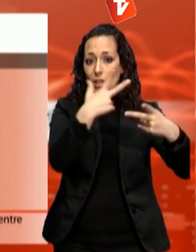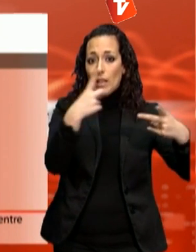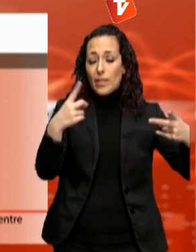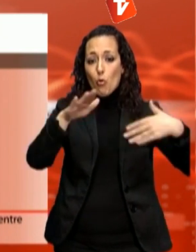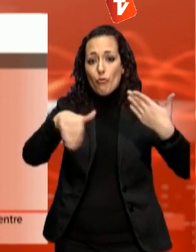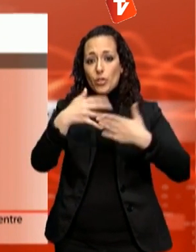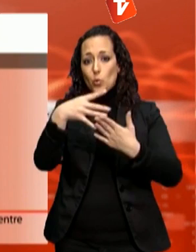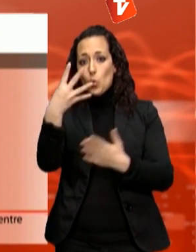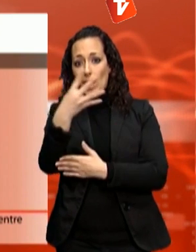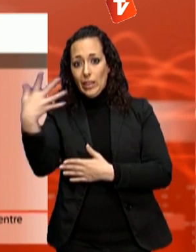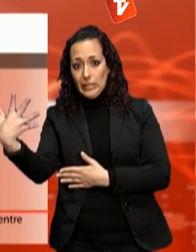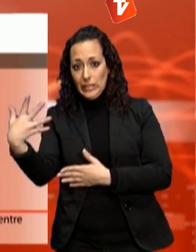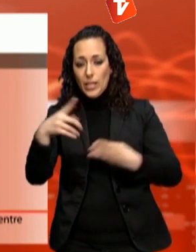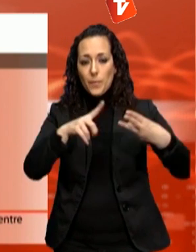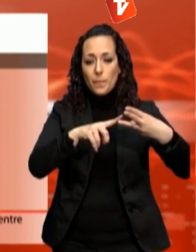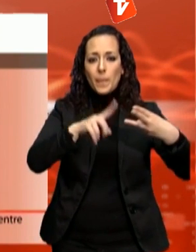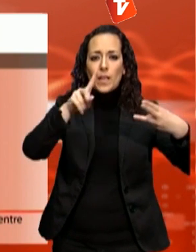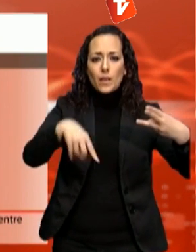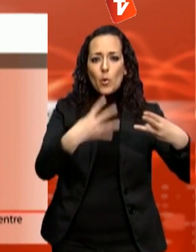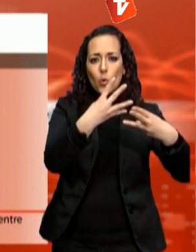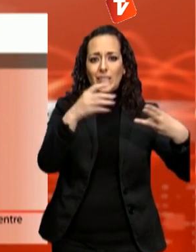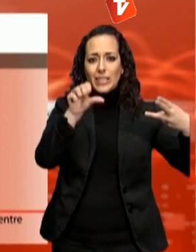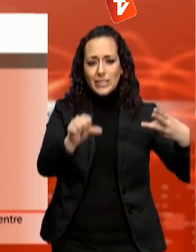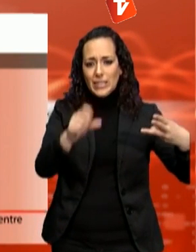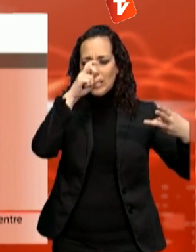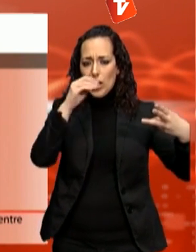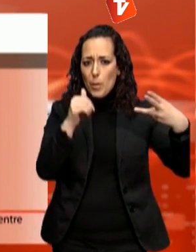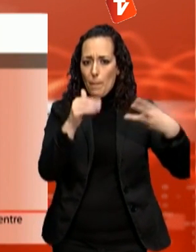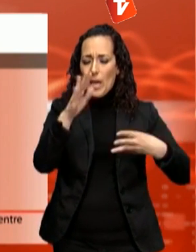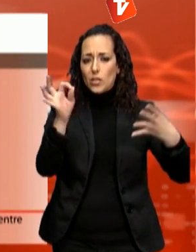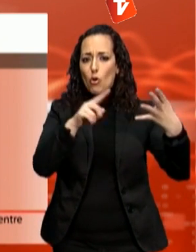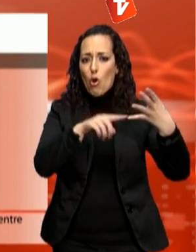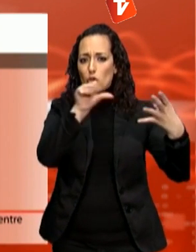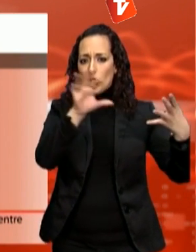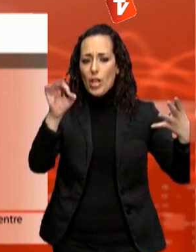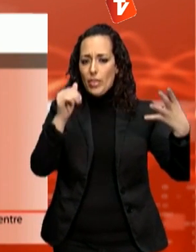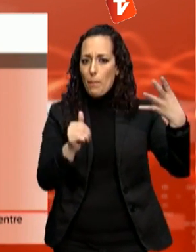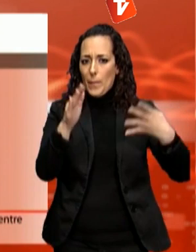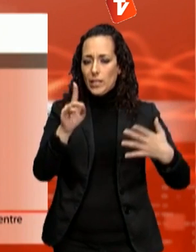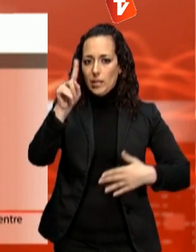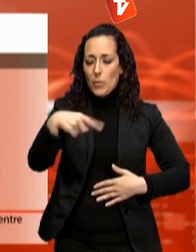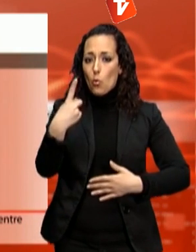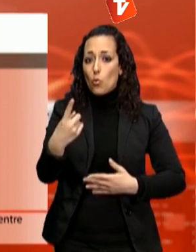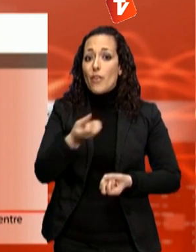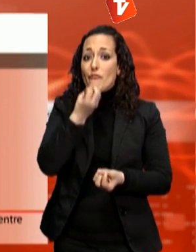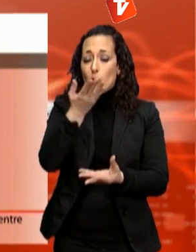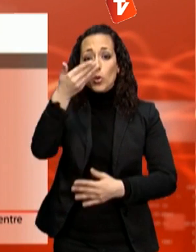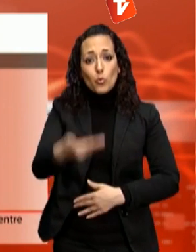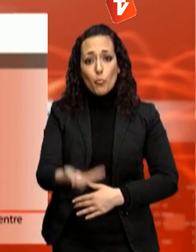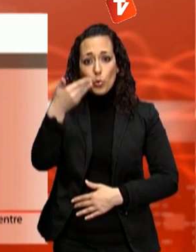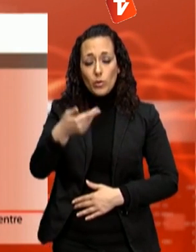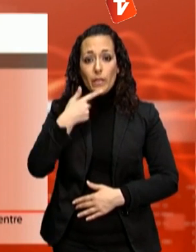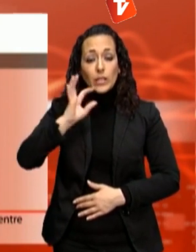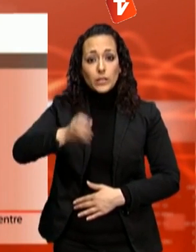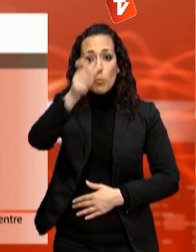A més distància, queden els de més de 46 anys i els de més de 60. Una dada rellevant és que, si bé és cert que cada vegada hi ha més clients que